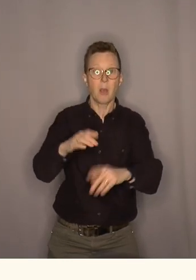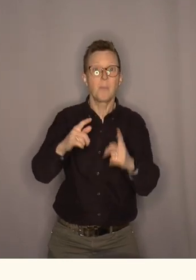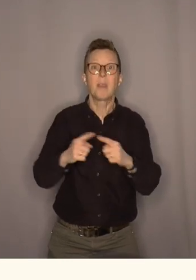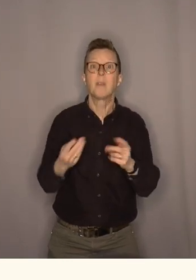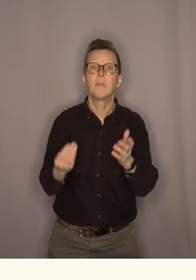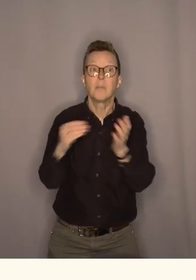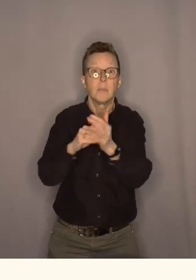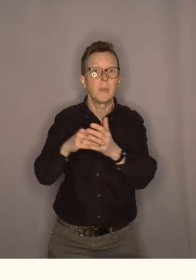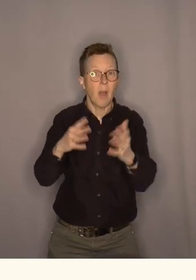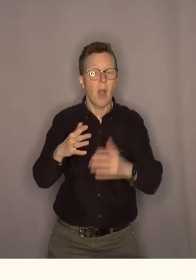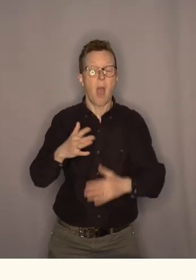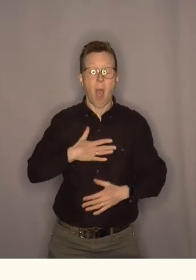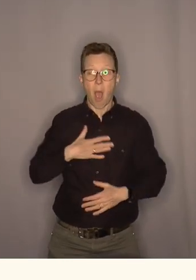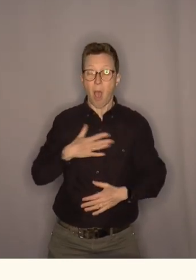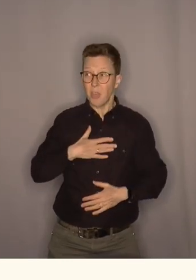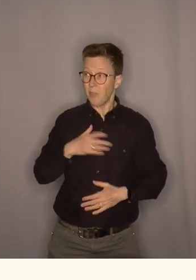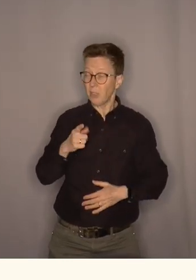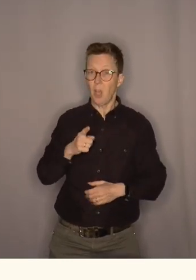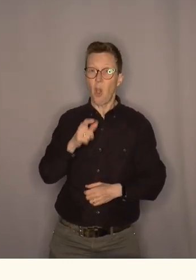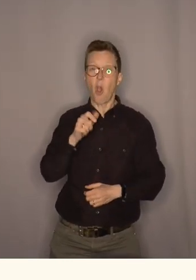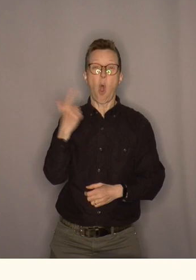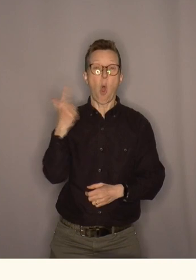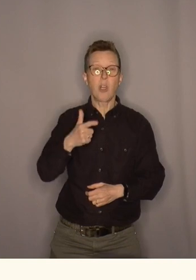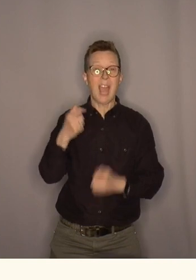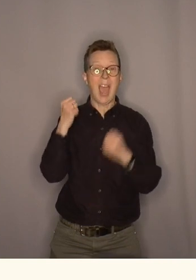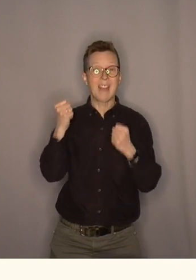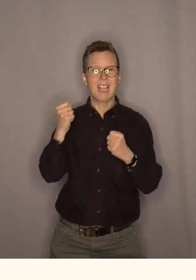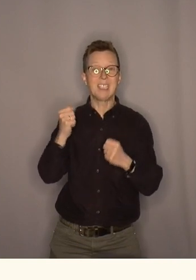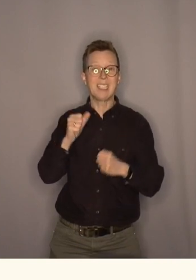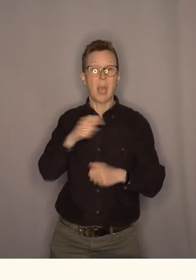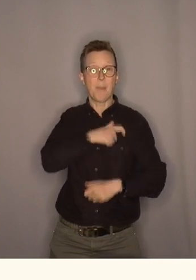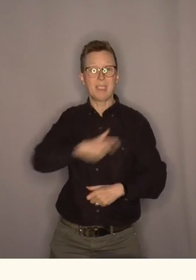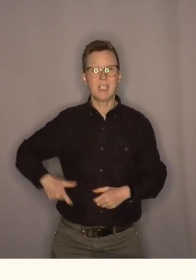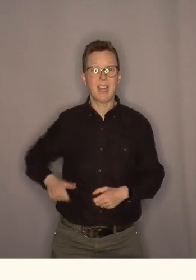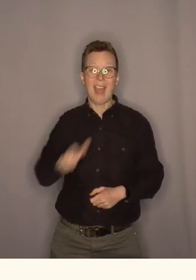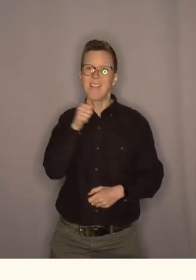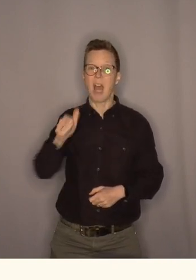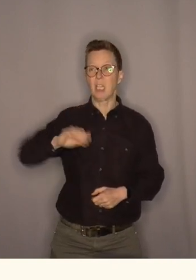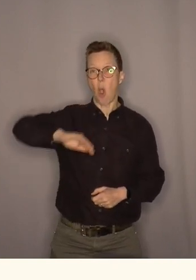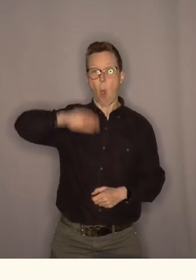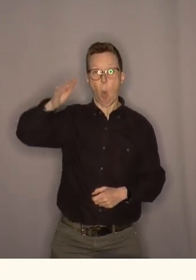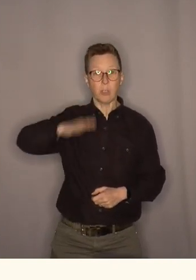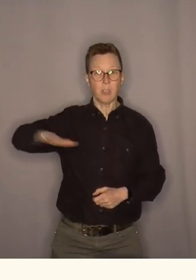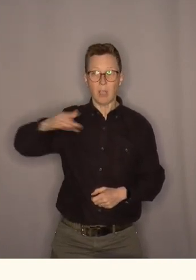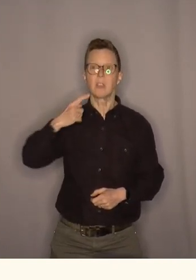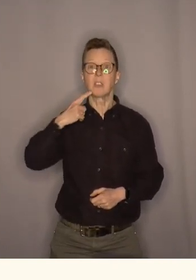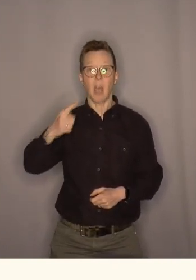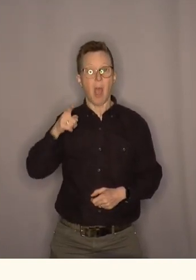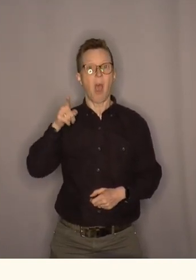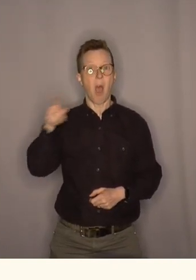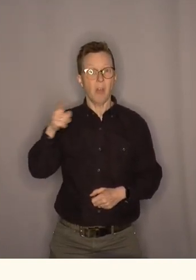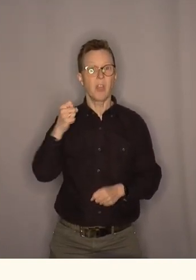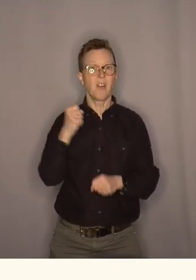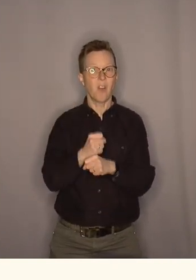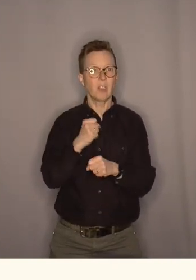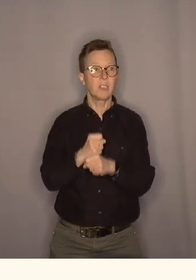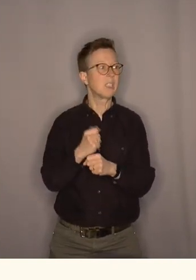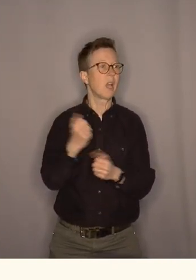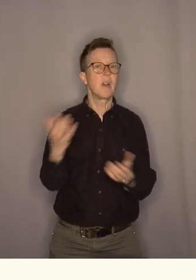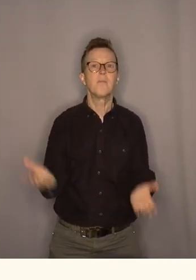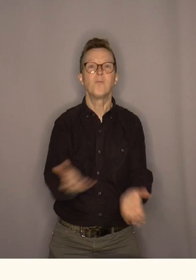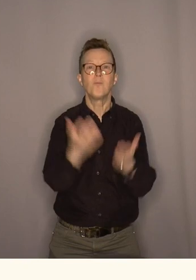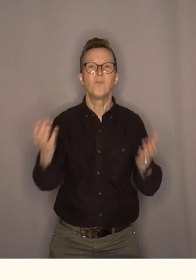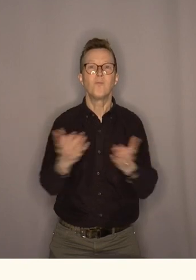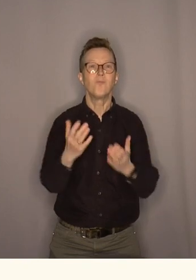Vi har til og med hatt en olje- og energiminister som heter Terje Åsland som har vært ute og faktisk har vært ute og manet til en